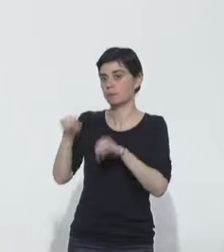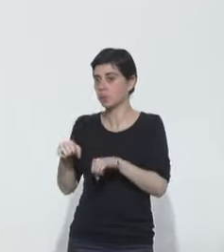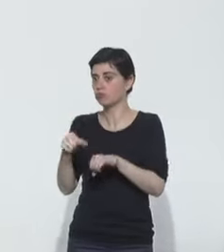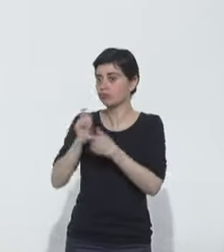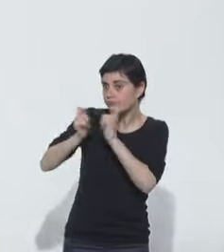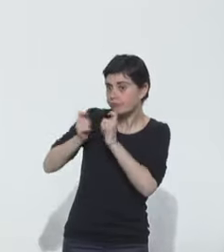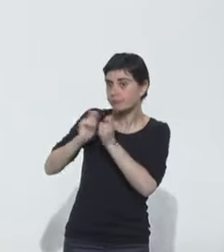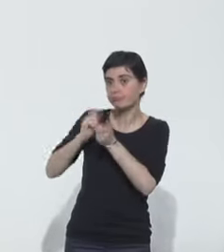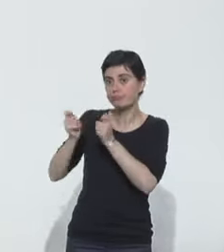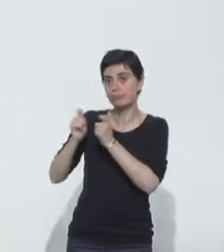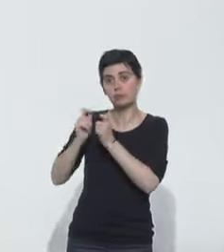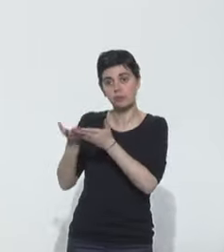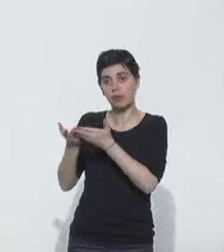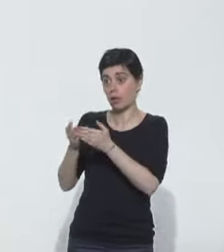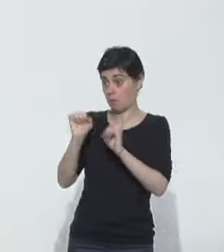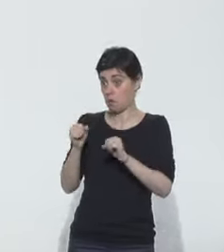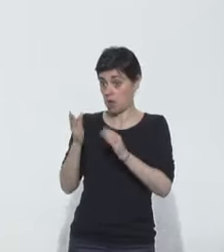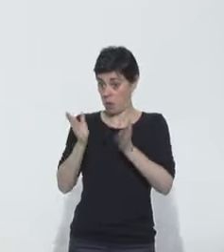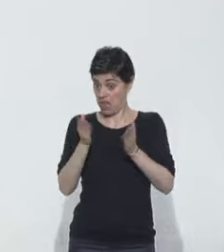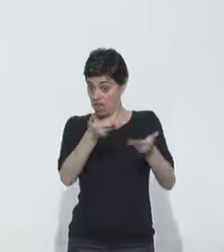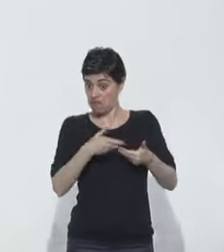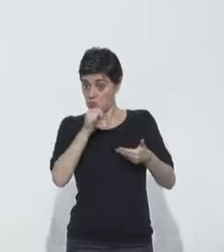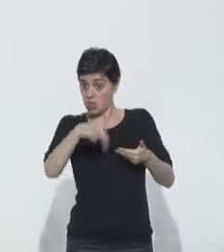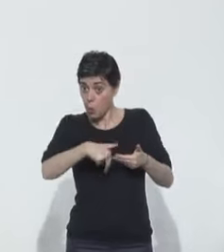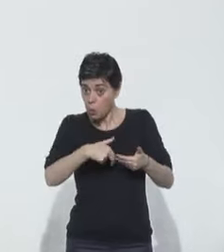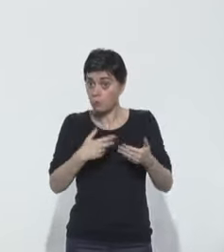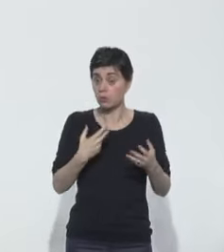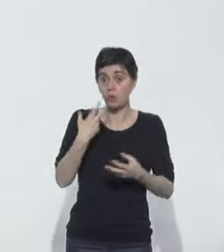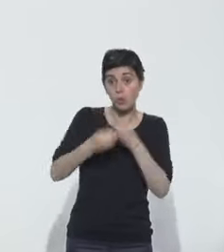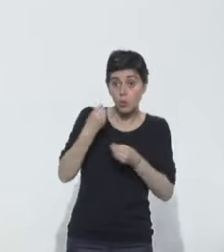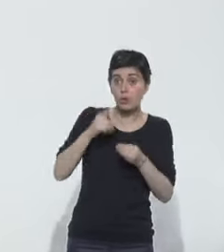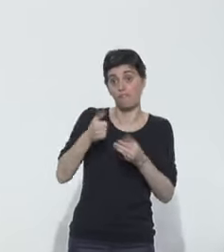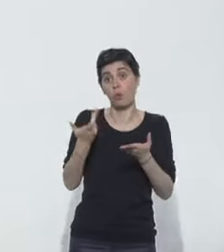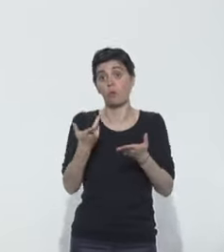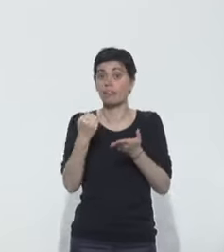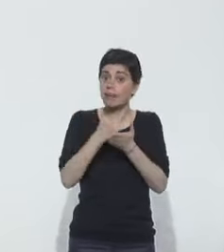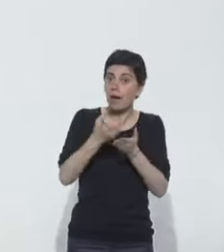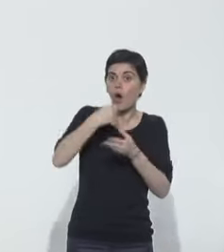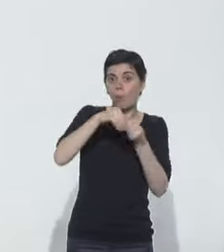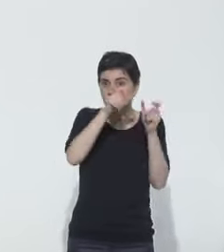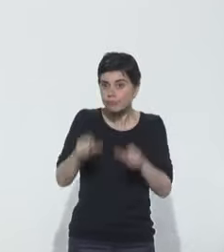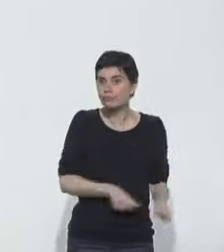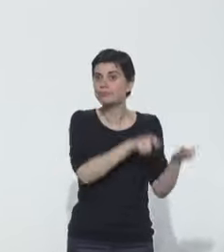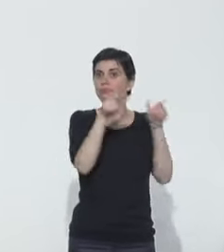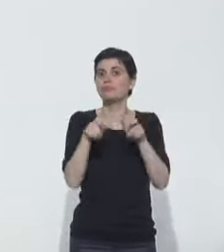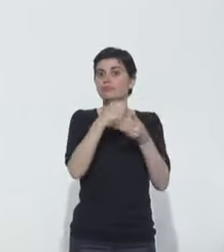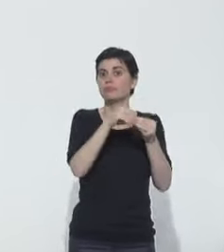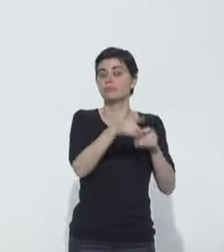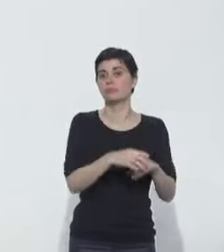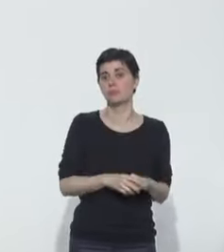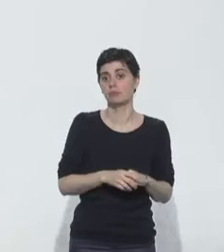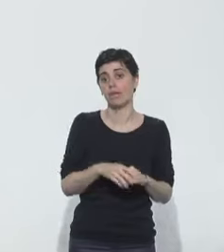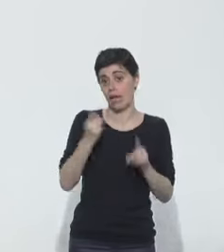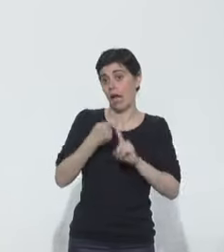entre médecins, on décide d'une hospitalisation si ce n'est pas nécessaire ou s'il y a des examens complémentaires à pratiquer. Mais en tout cas, qu'il y ait une réponse médicale